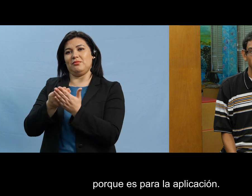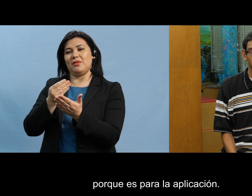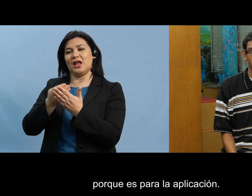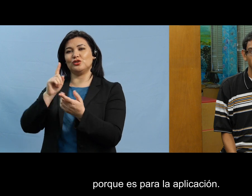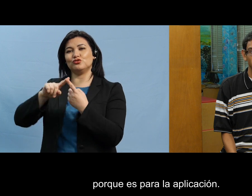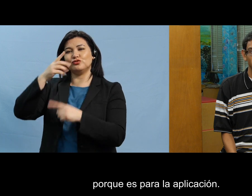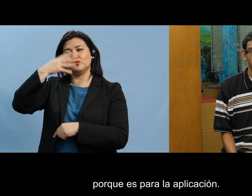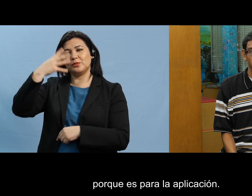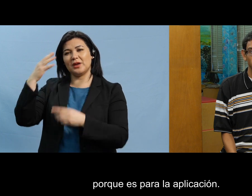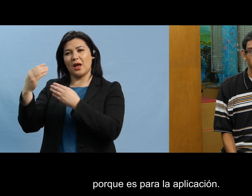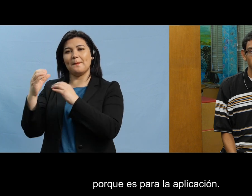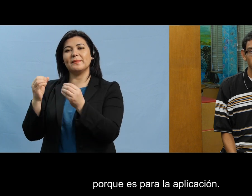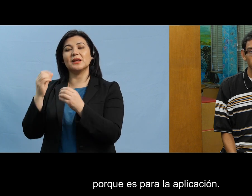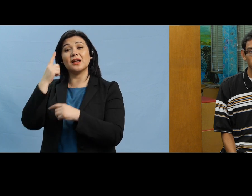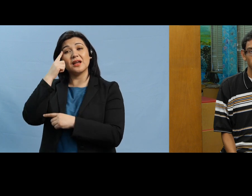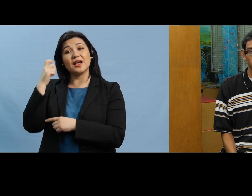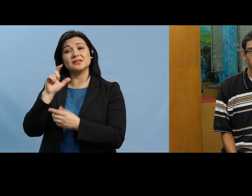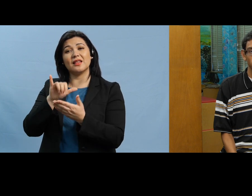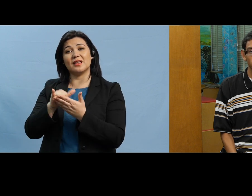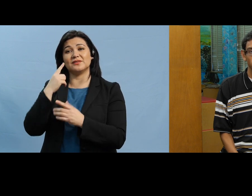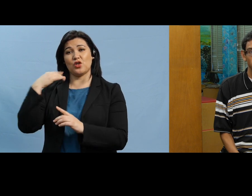porque es para la aplicación